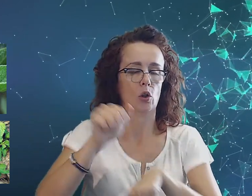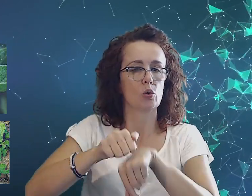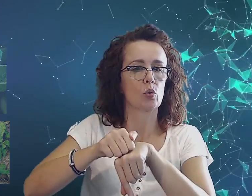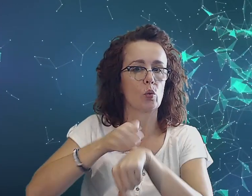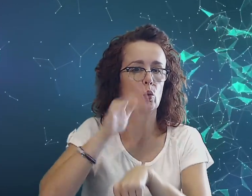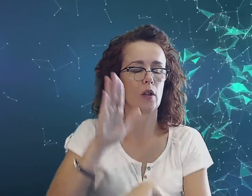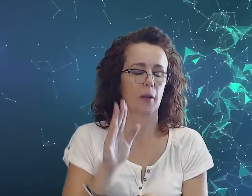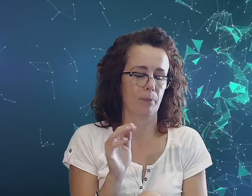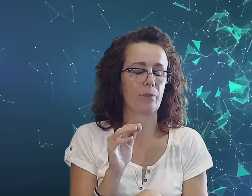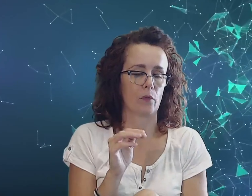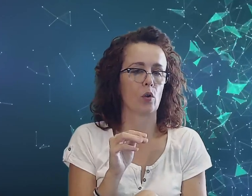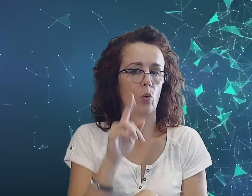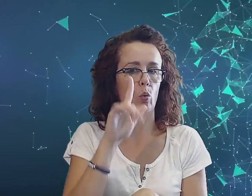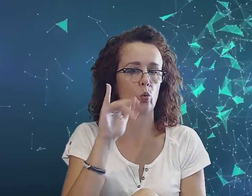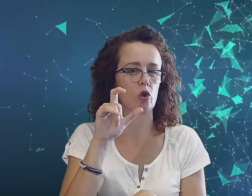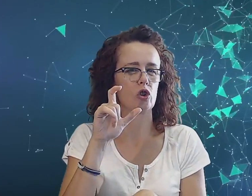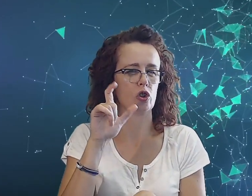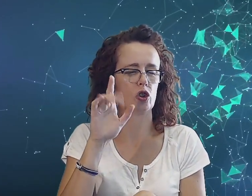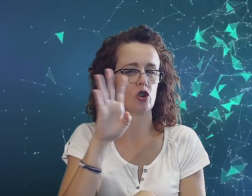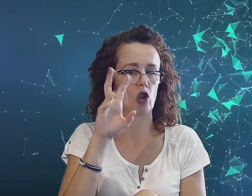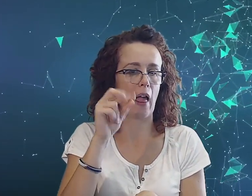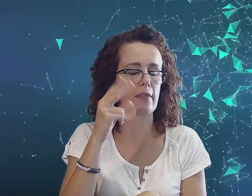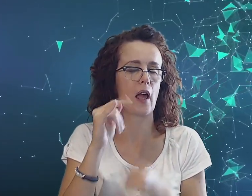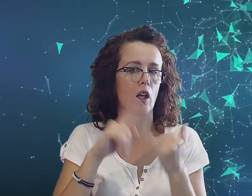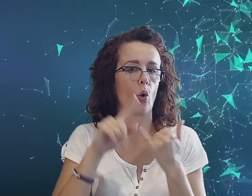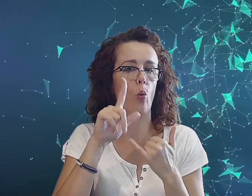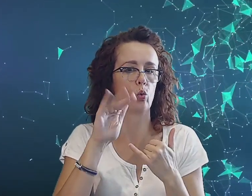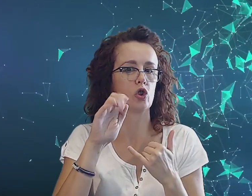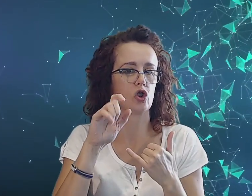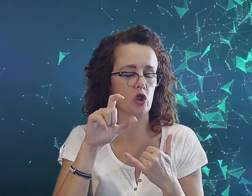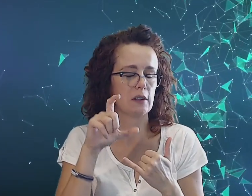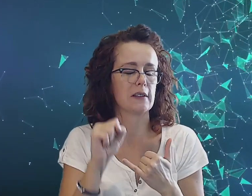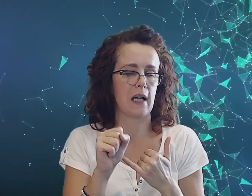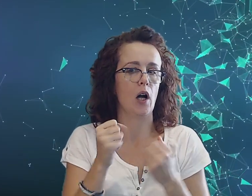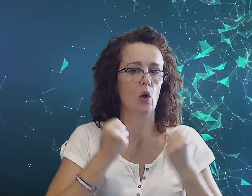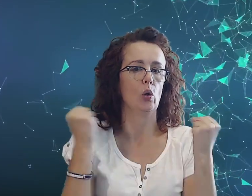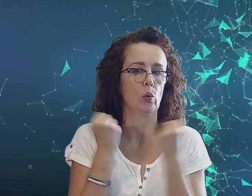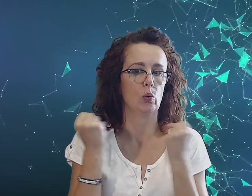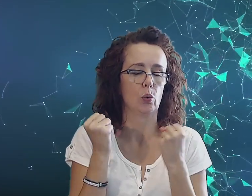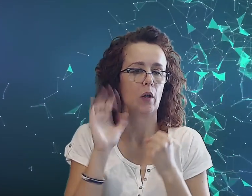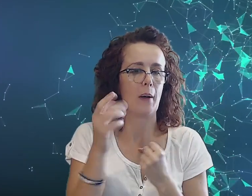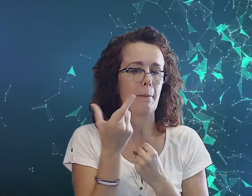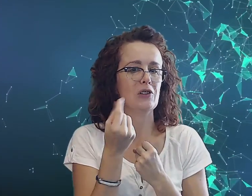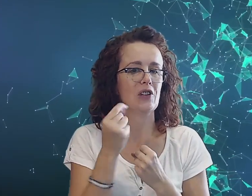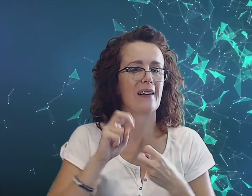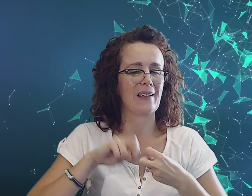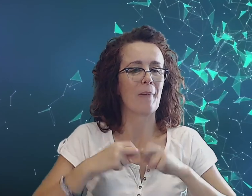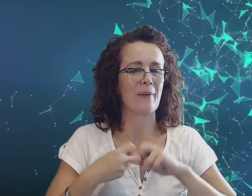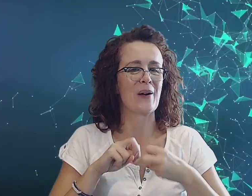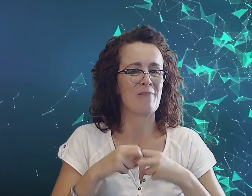skóry. Łuszenie i łuszyca. Wyźnięta problem.